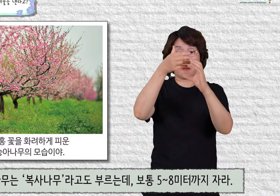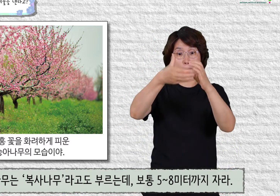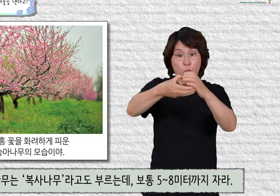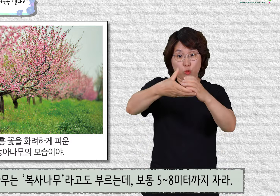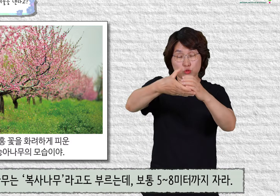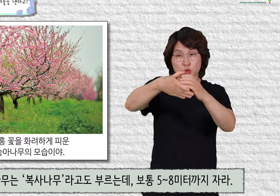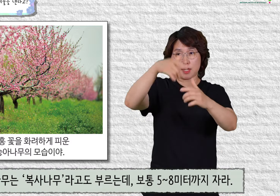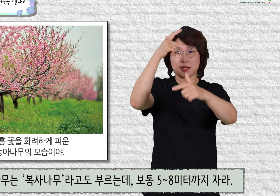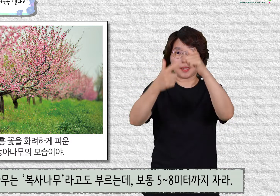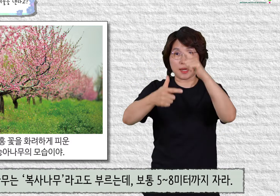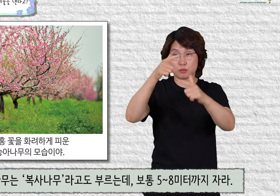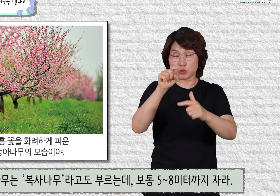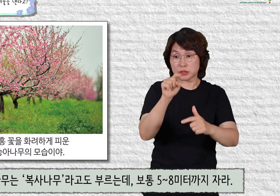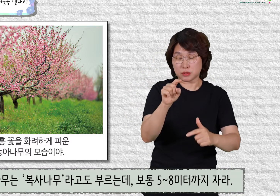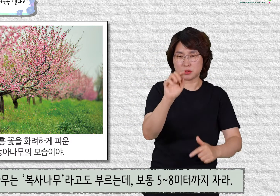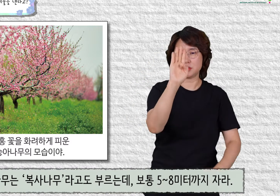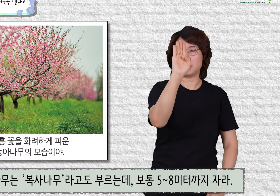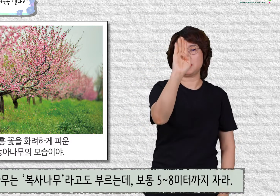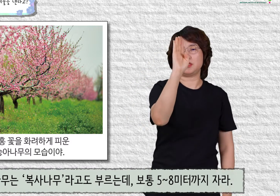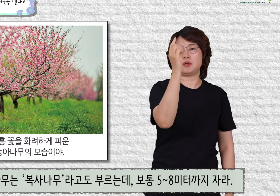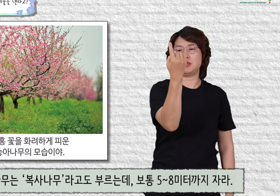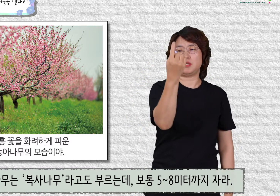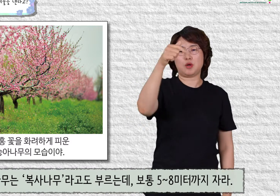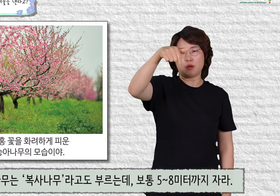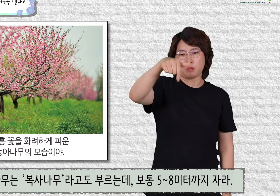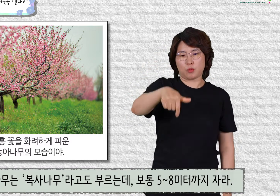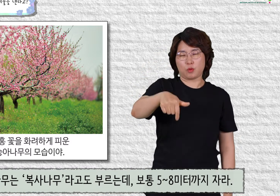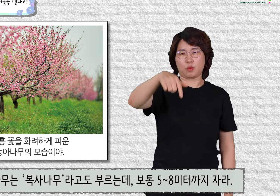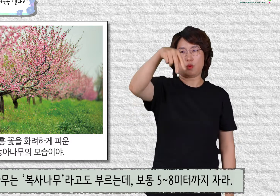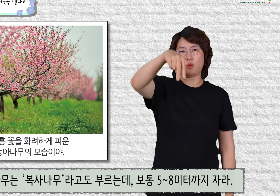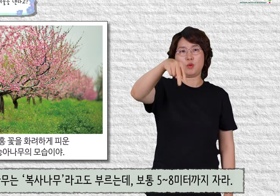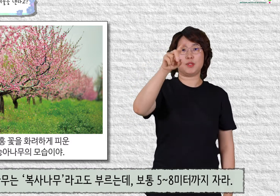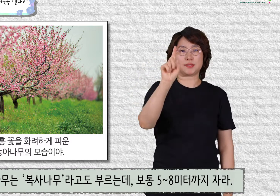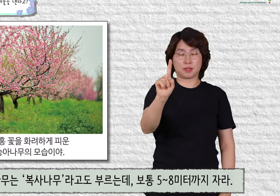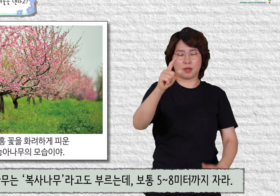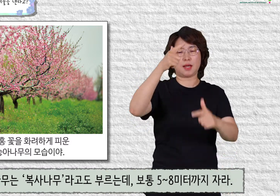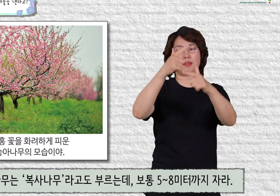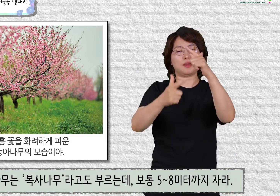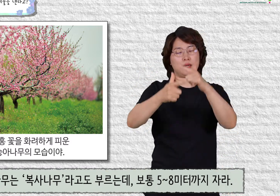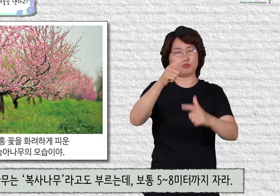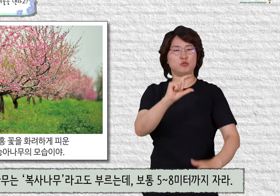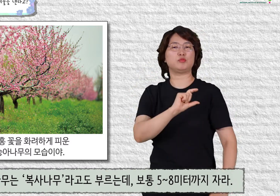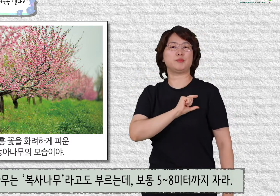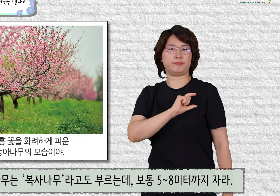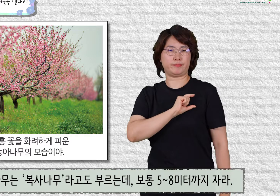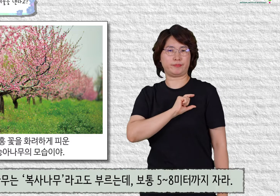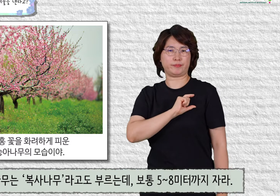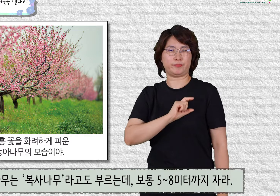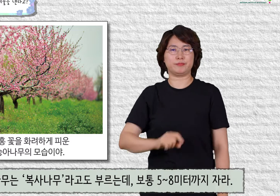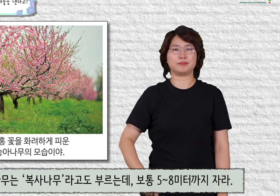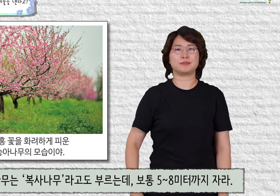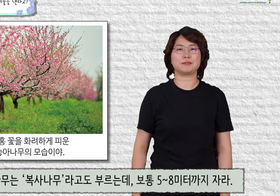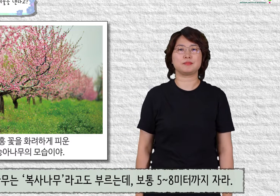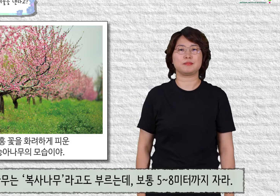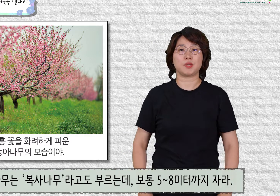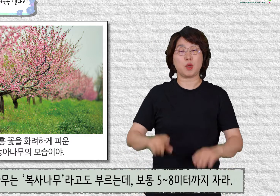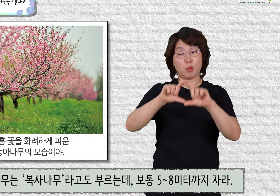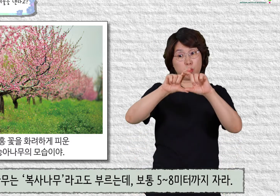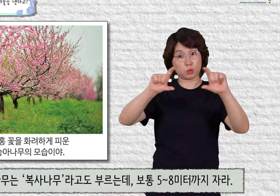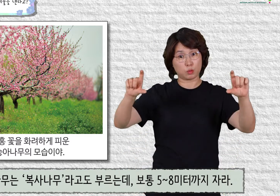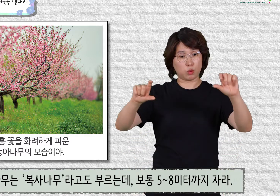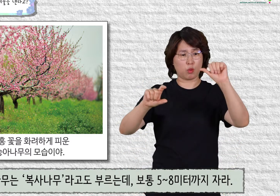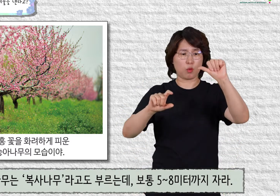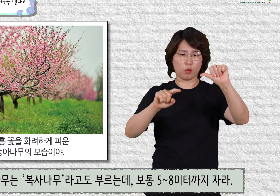복숭아 나무는 복사나무라고도 부르는데, 보통 5미터에서 8미터까지 자라.